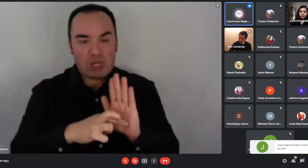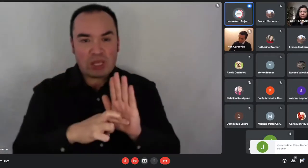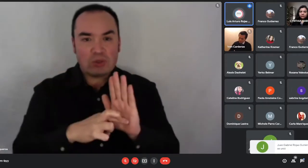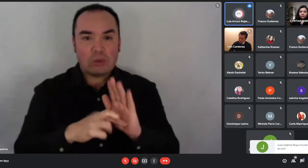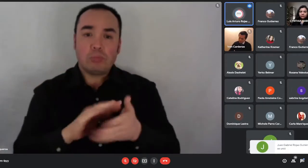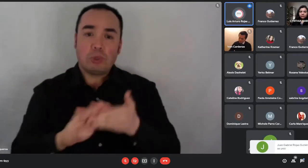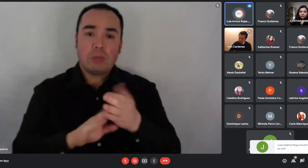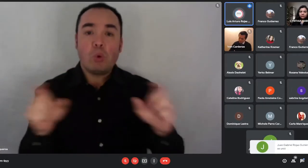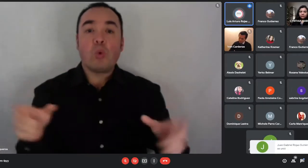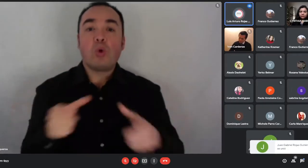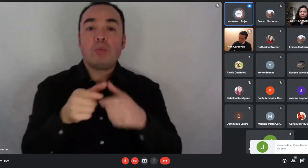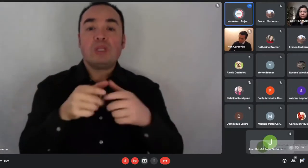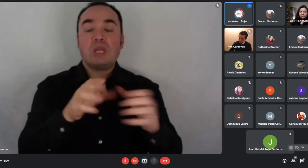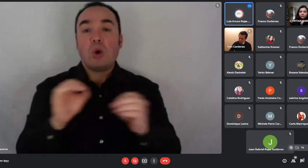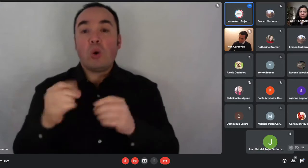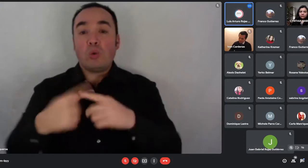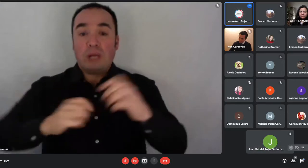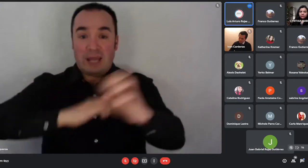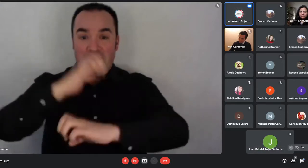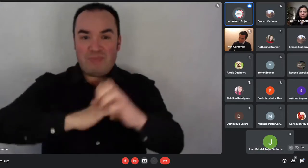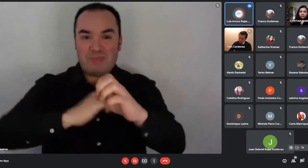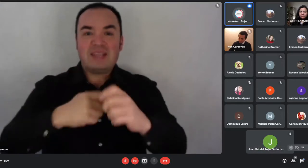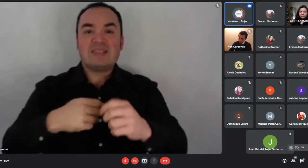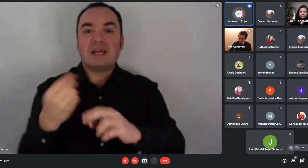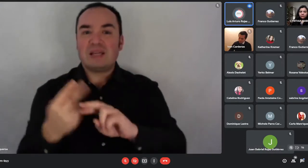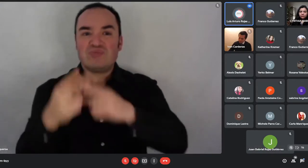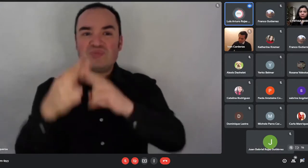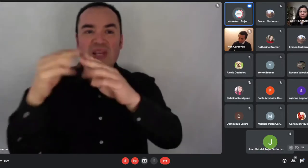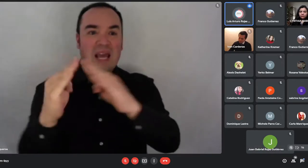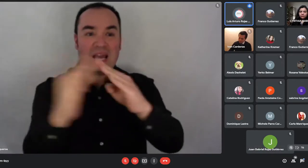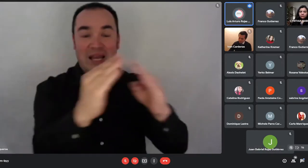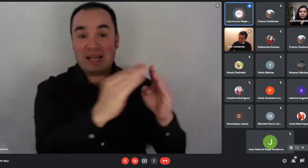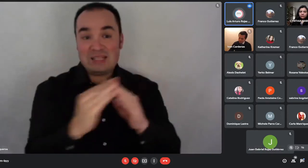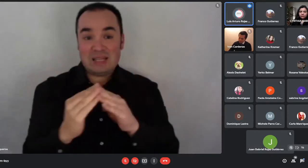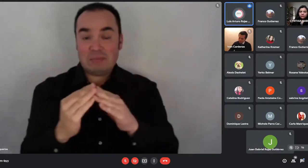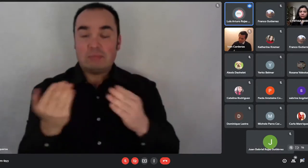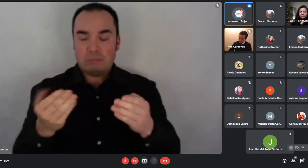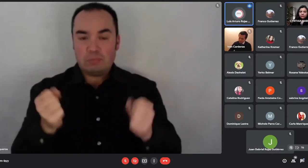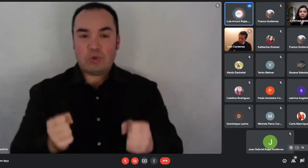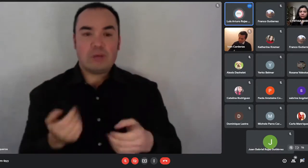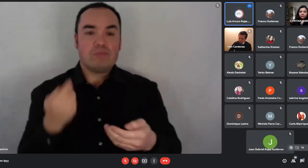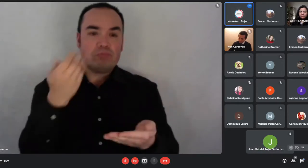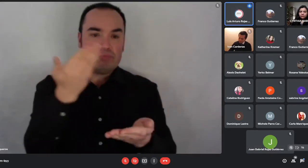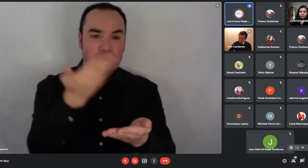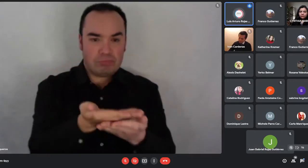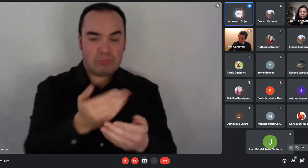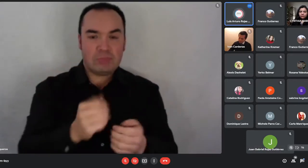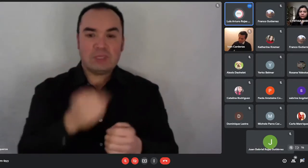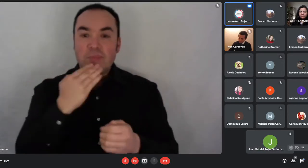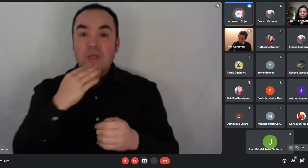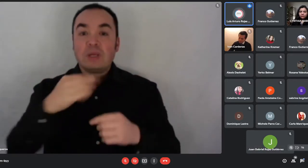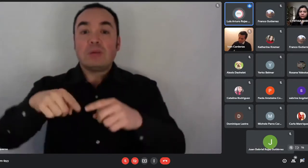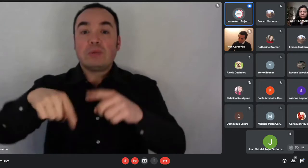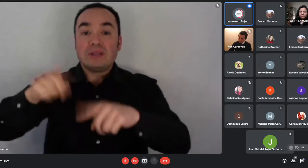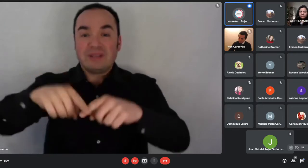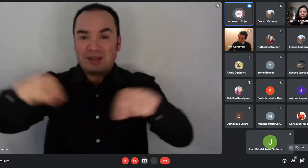Permite también la construcción de vivienda en sitio propio y en este en este programa, el DS-01, pueden